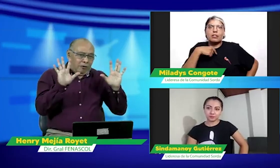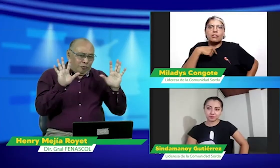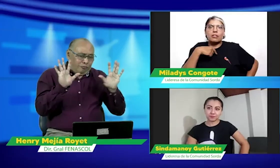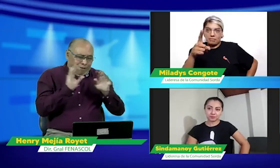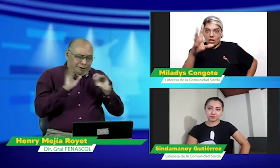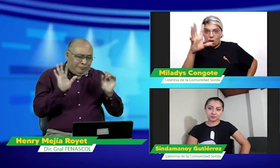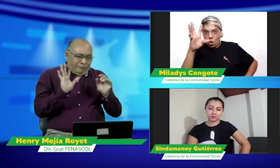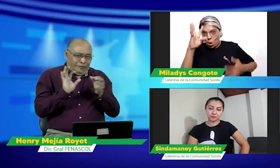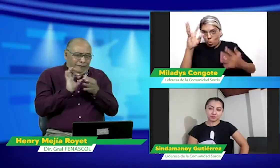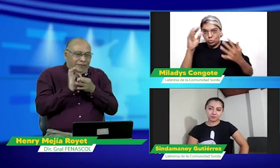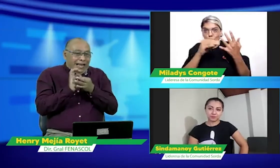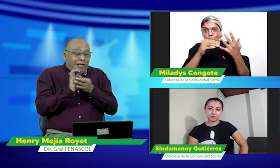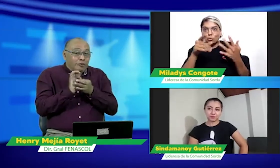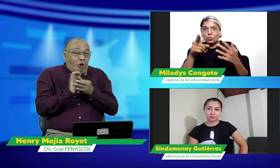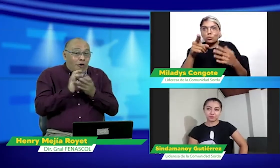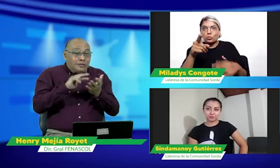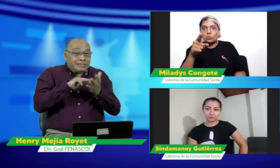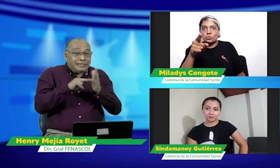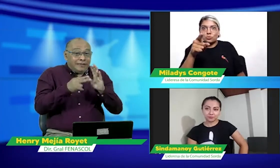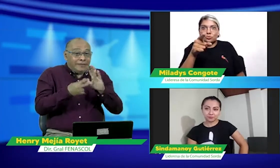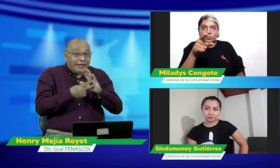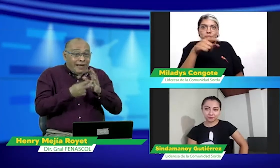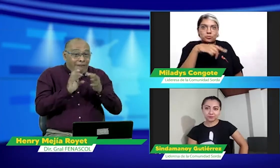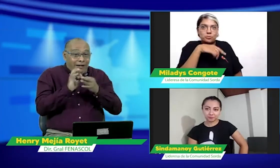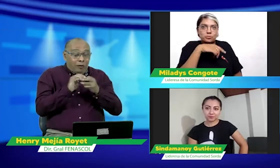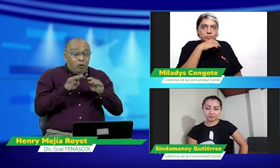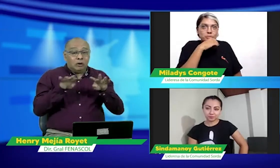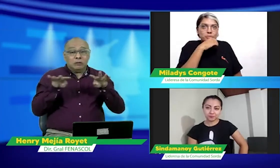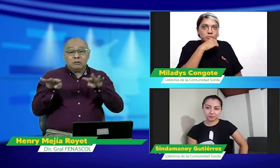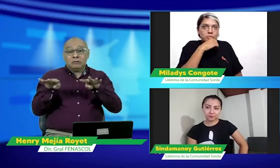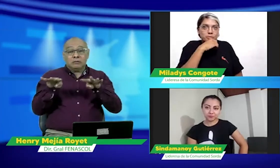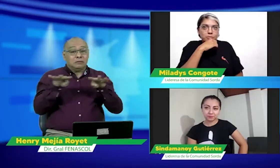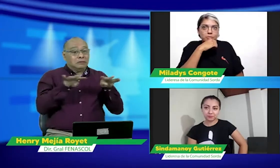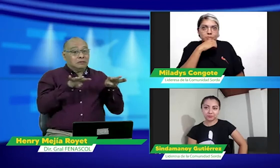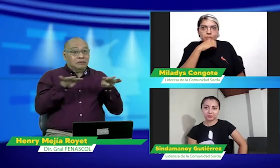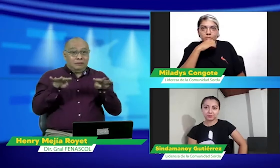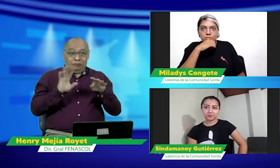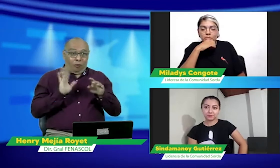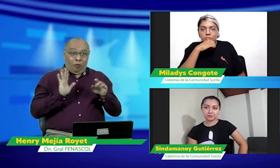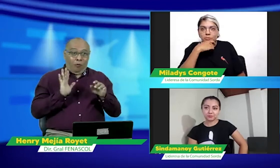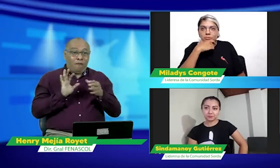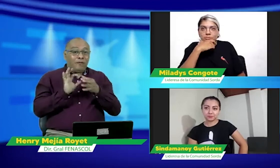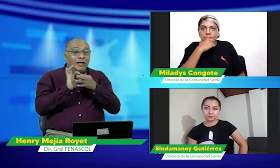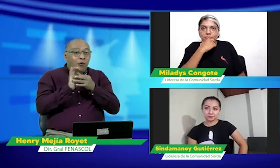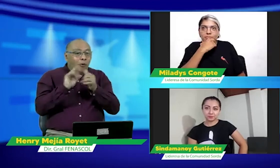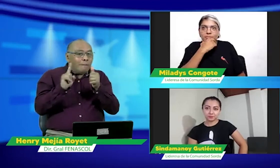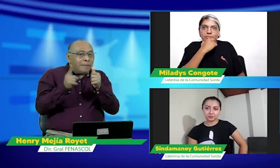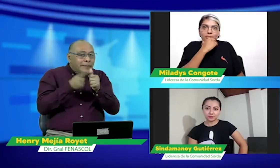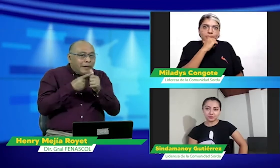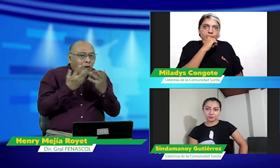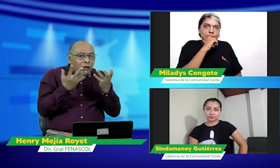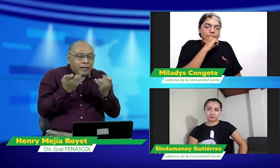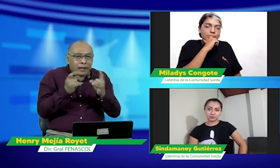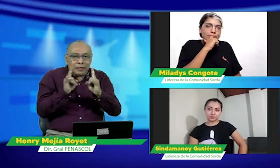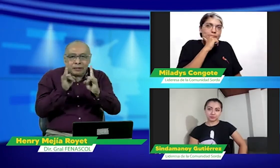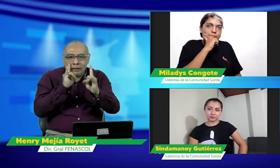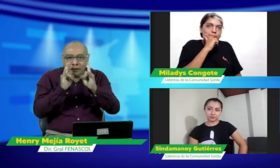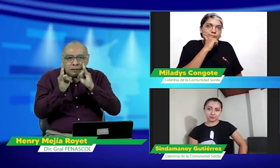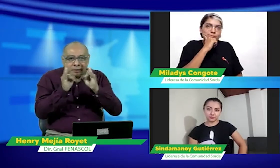y es que como conclusión FENASCOL no está simplemente para mirar a la